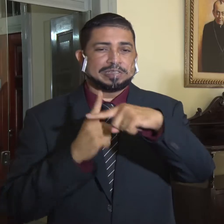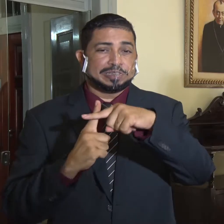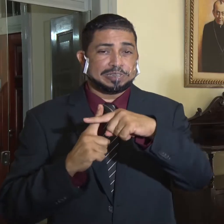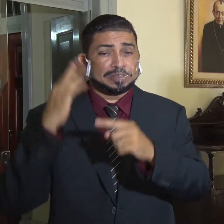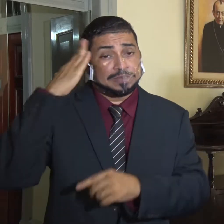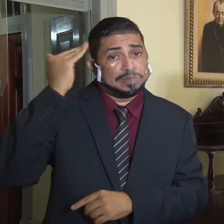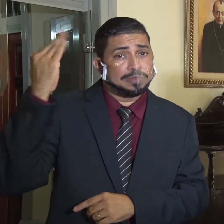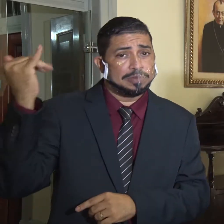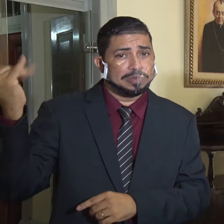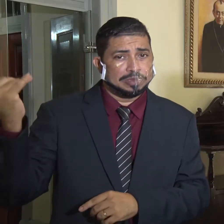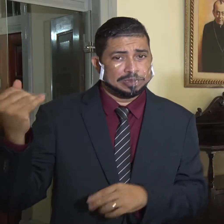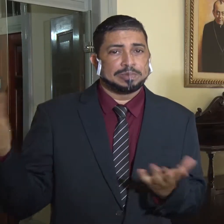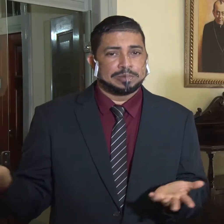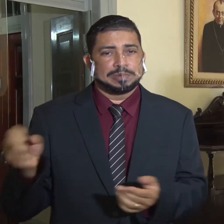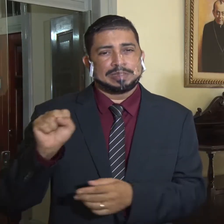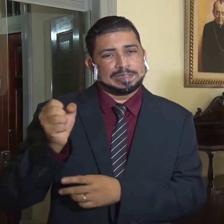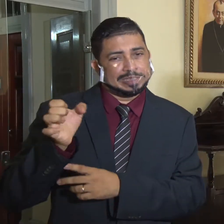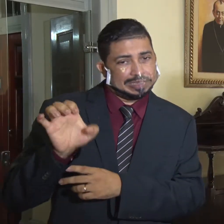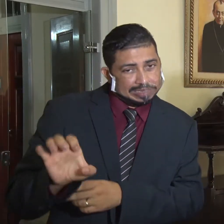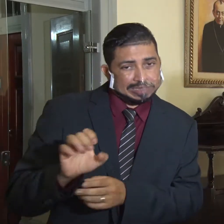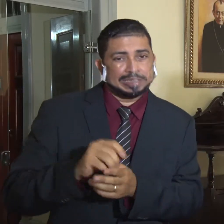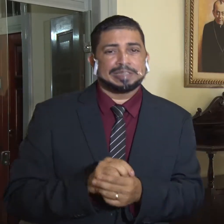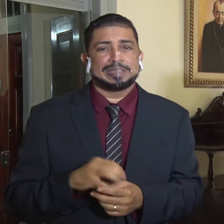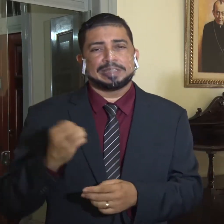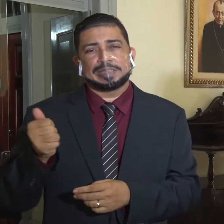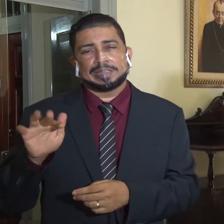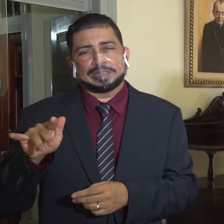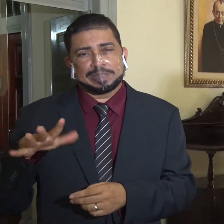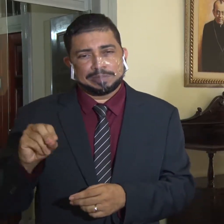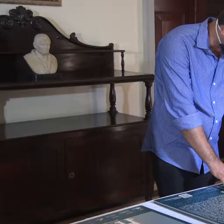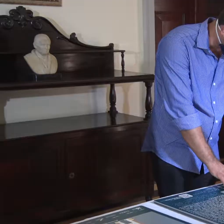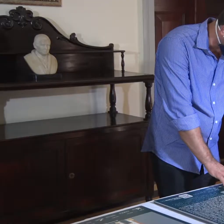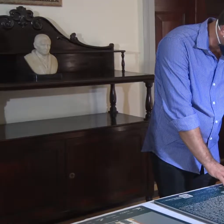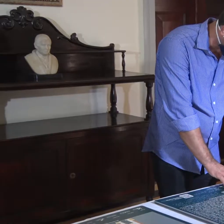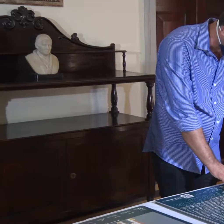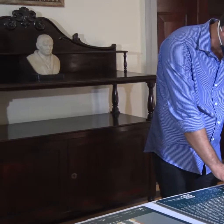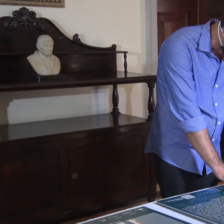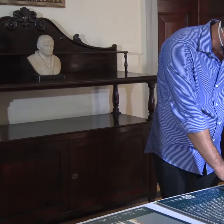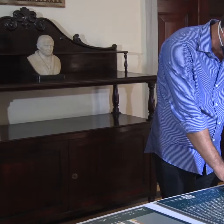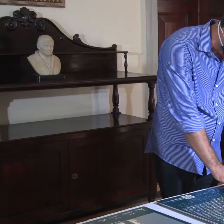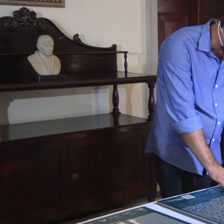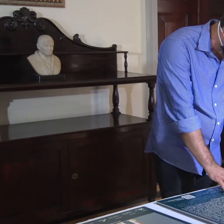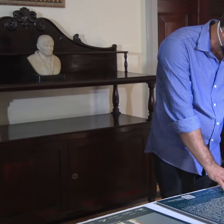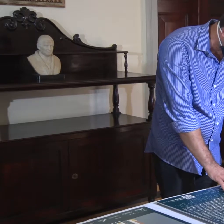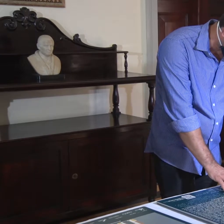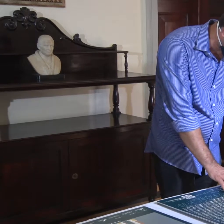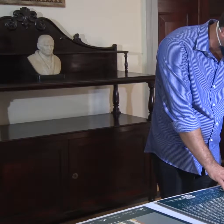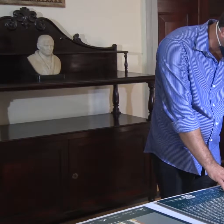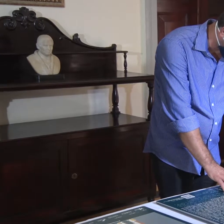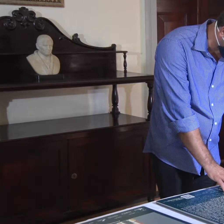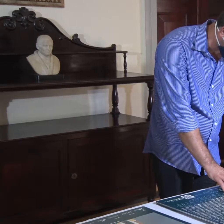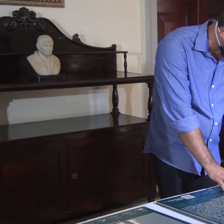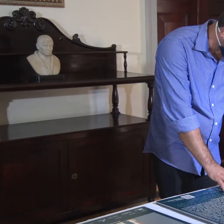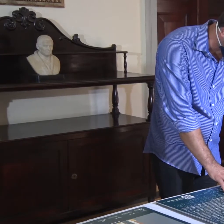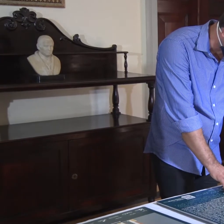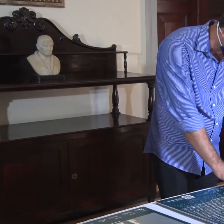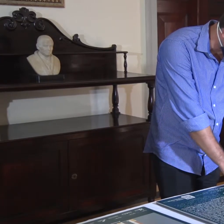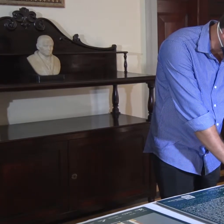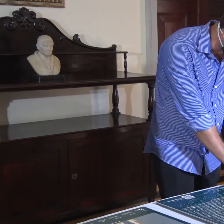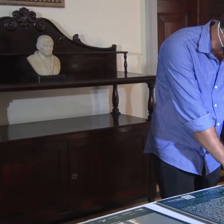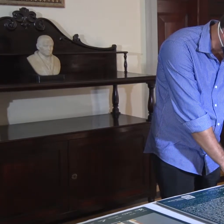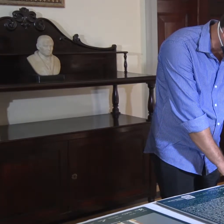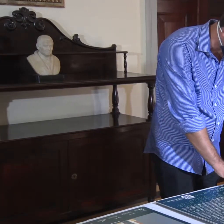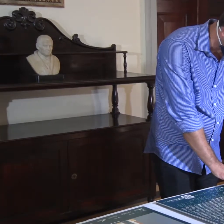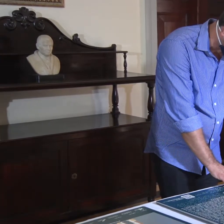famosa como a da Sérgio, São Bento, Carmo, das seis igrejas. Olinda Além do Olhar é um projeto para ser